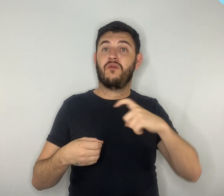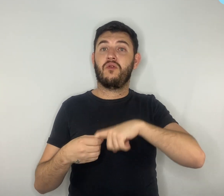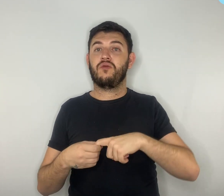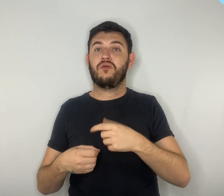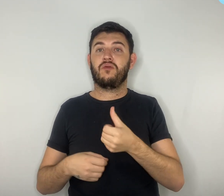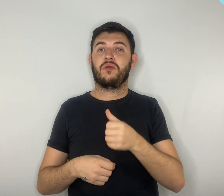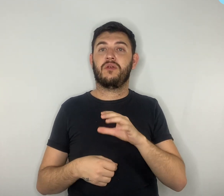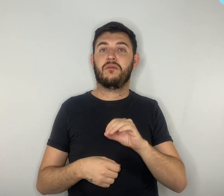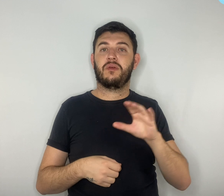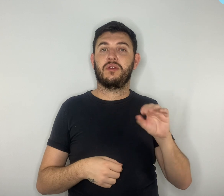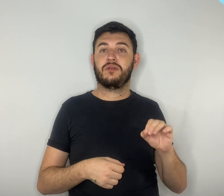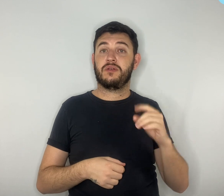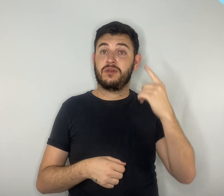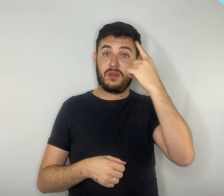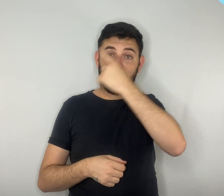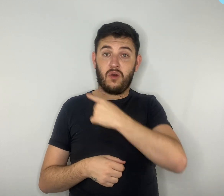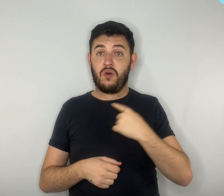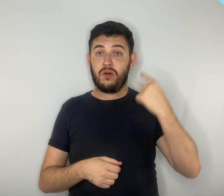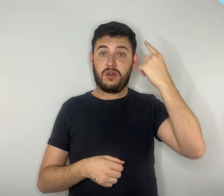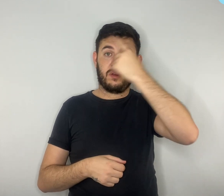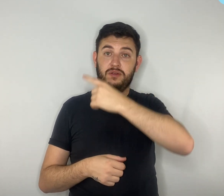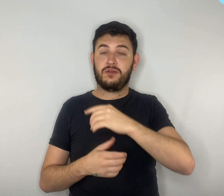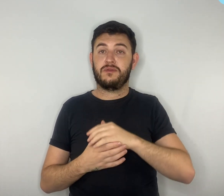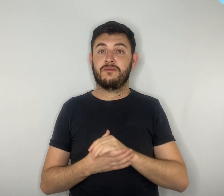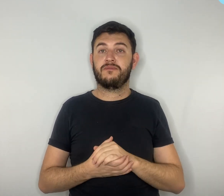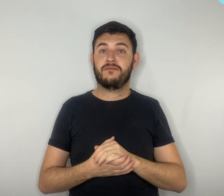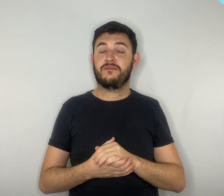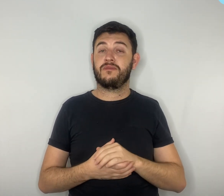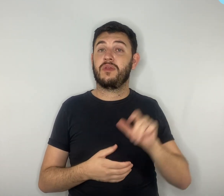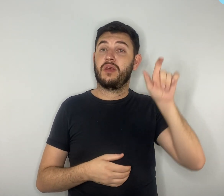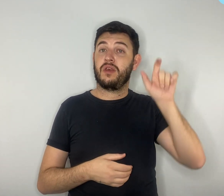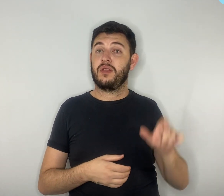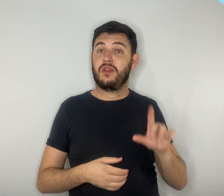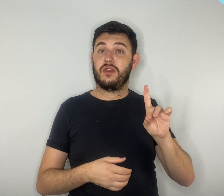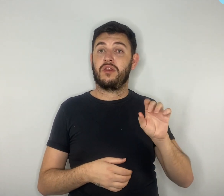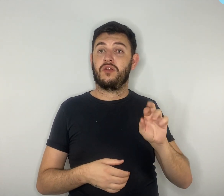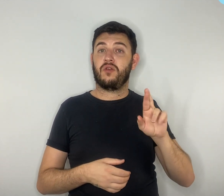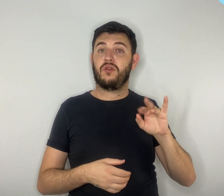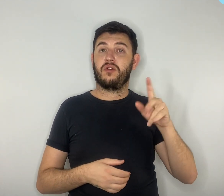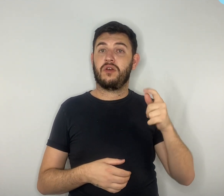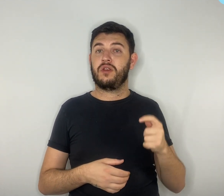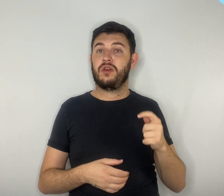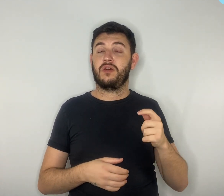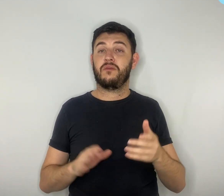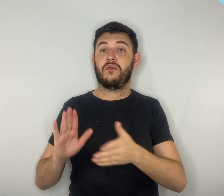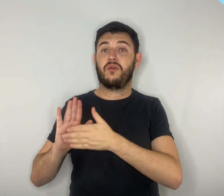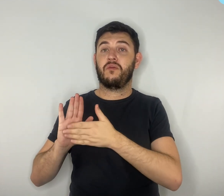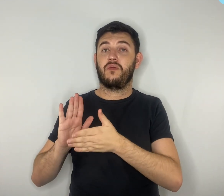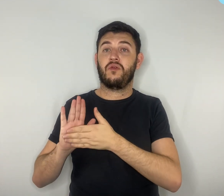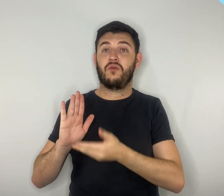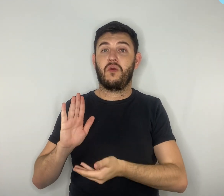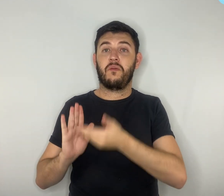horas. Inicialmente, Dorinha havia proposto o aumento para 800 horas.